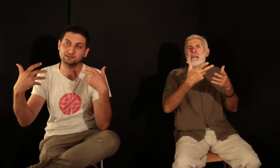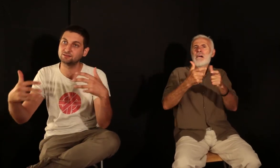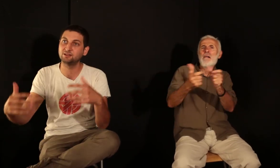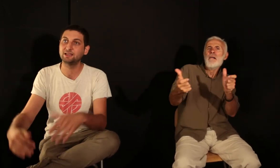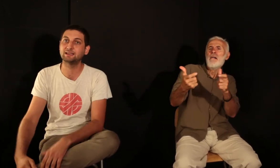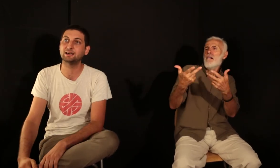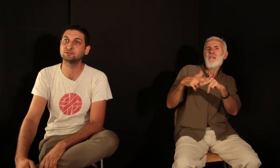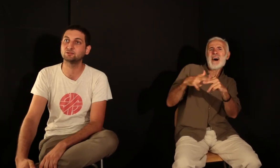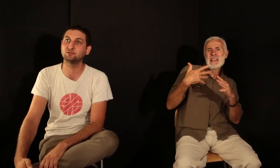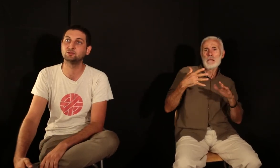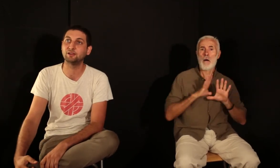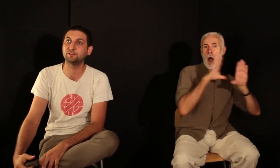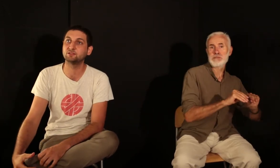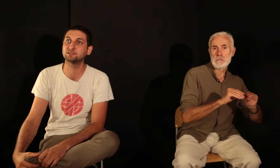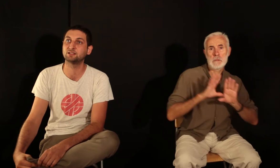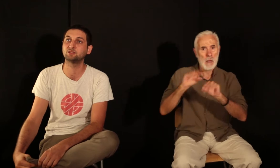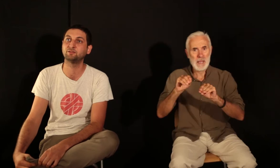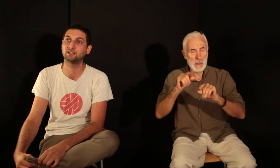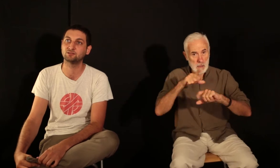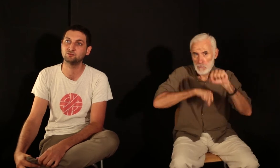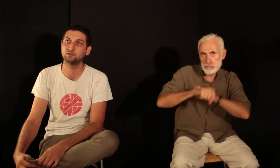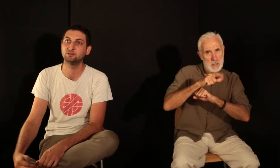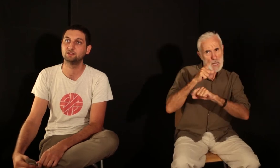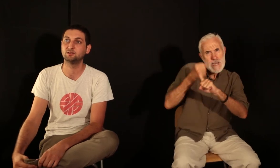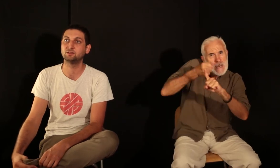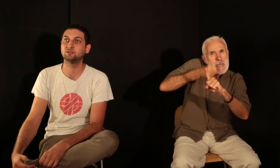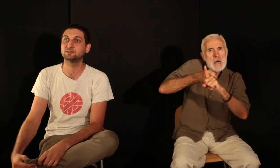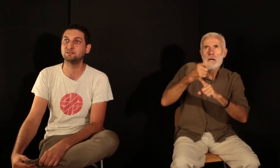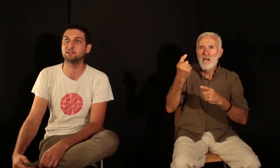écrasante de la finance et de gentrification dans cette ville.